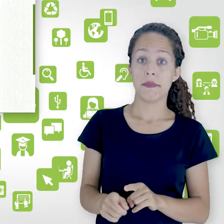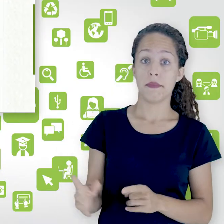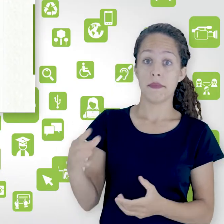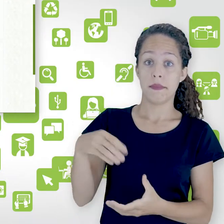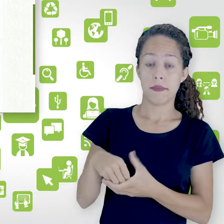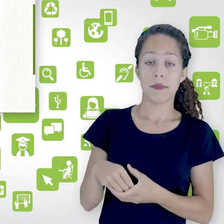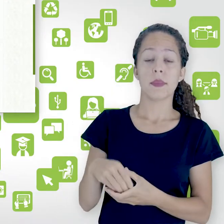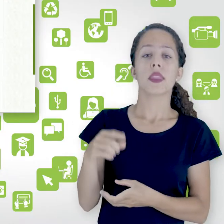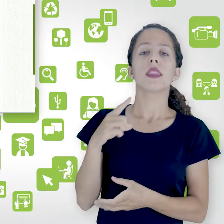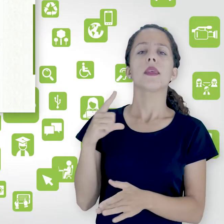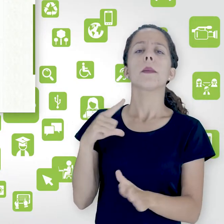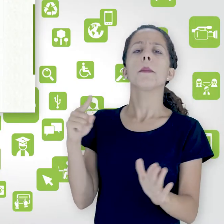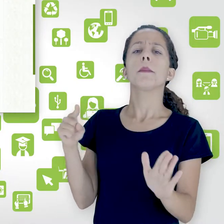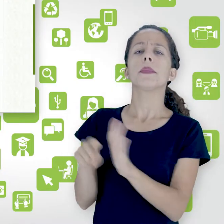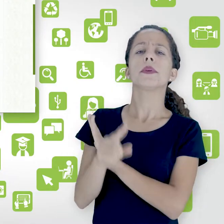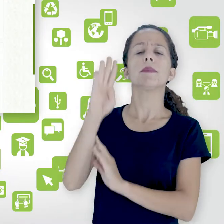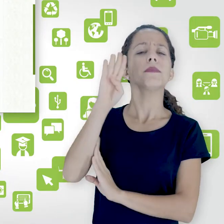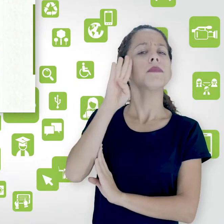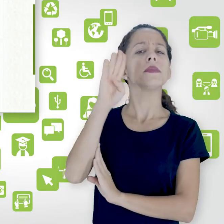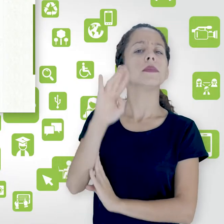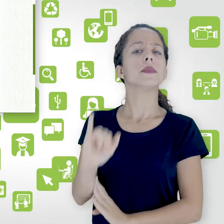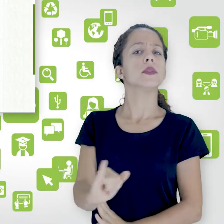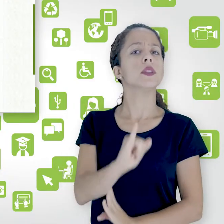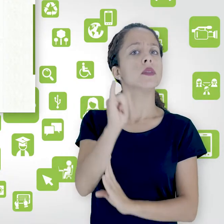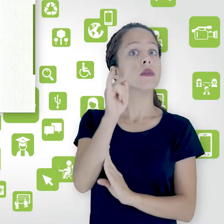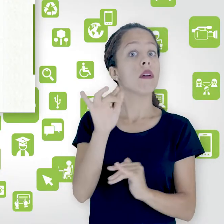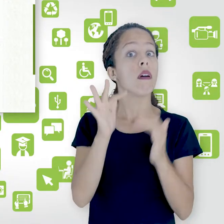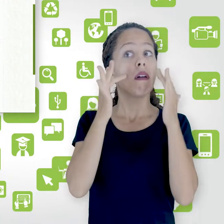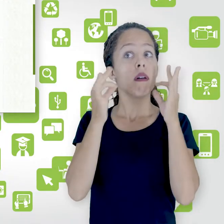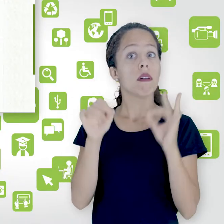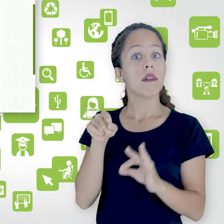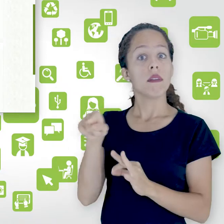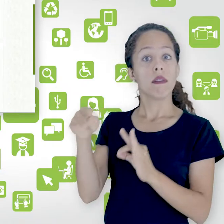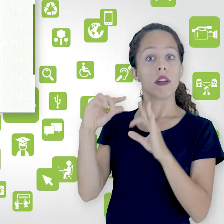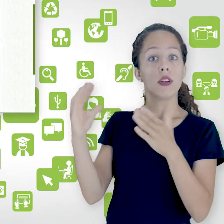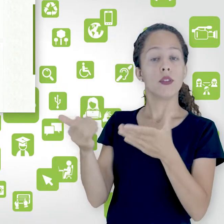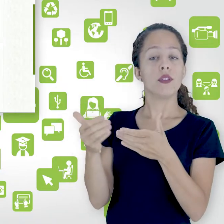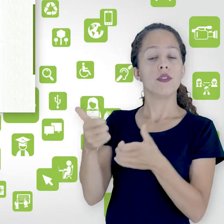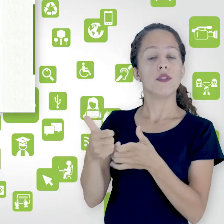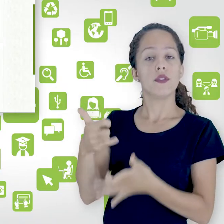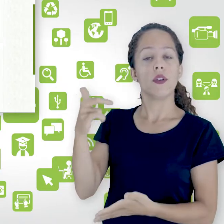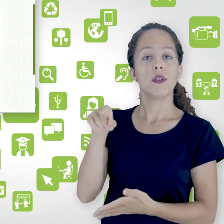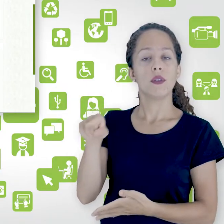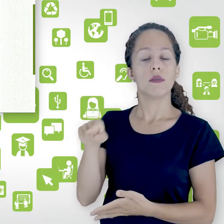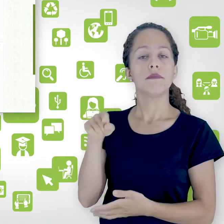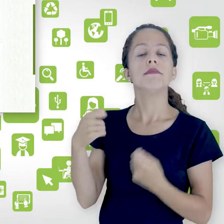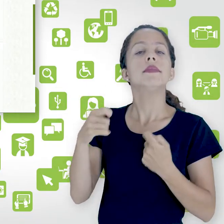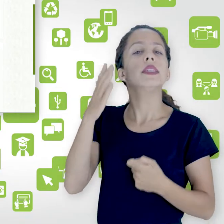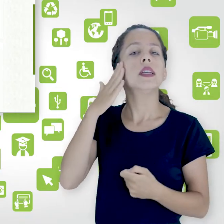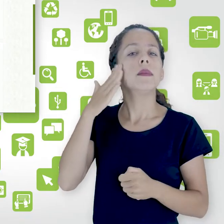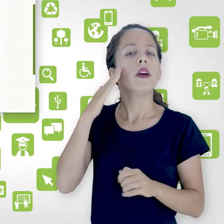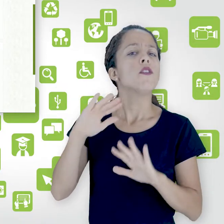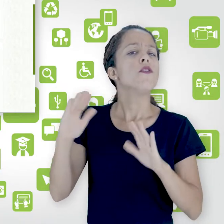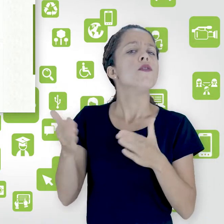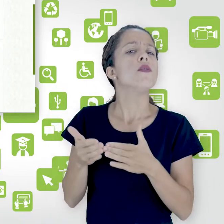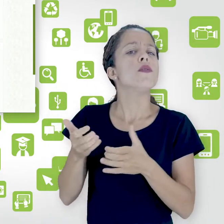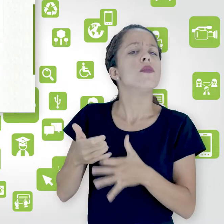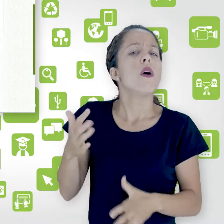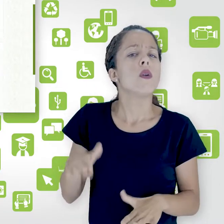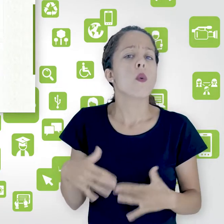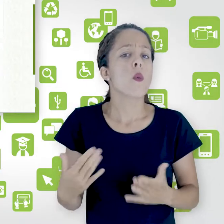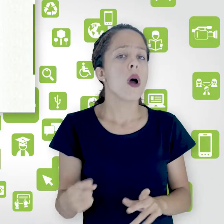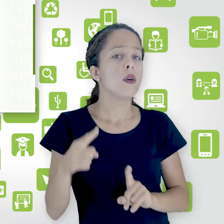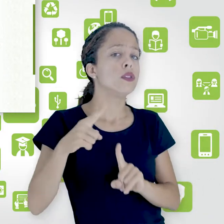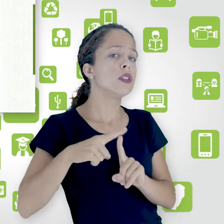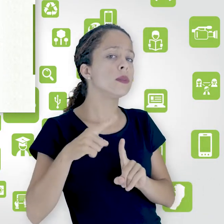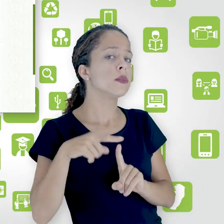questão que você deve observar em relação ao fórum é o tipo de fórum que você está inserindo então